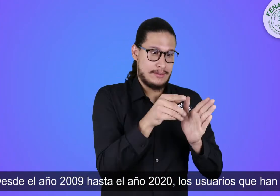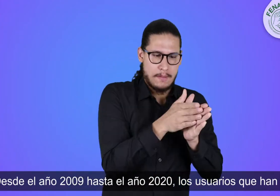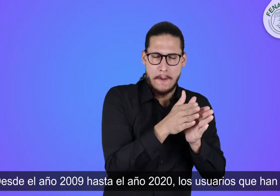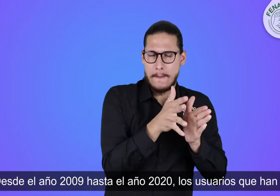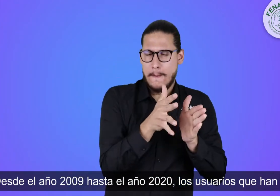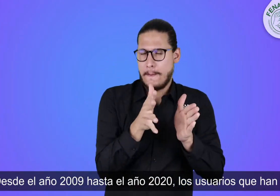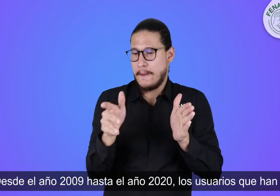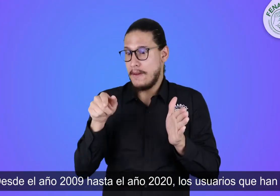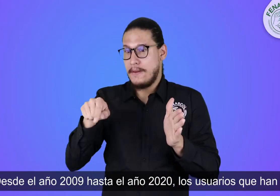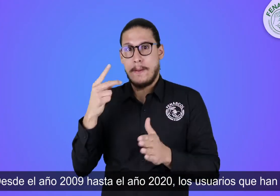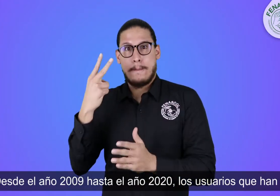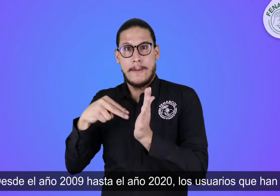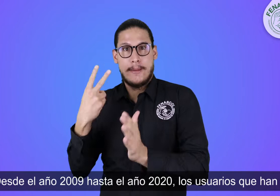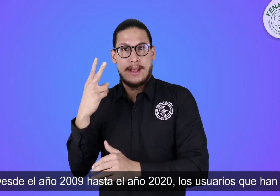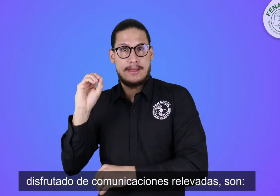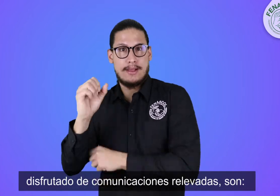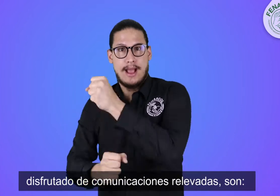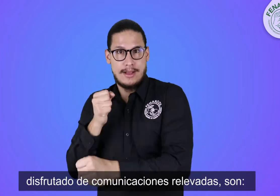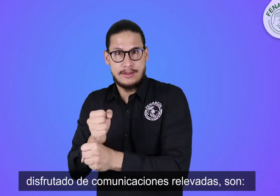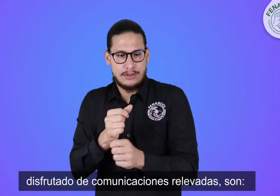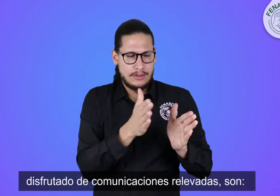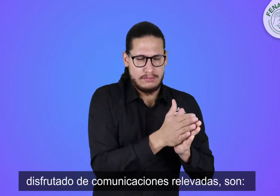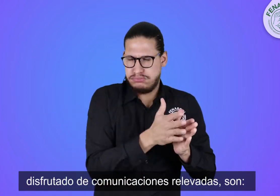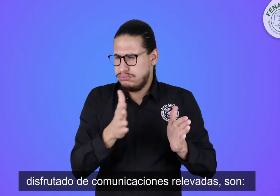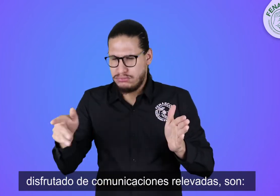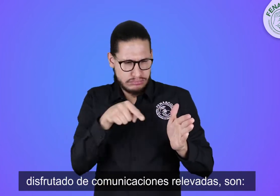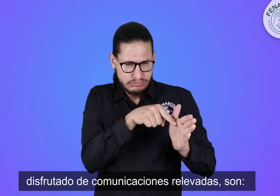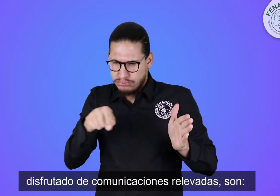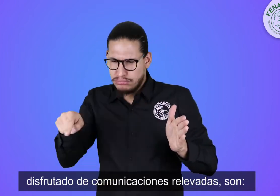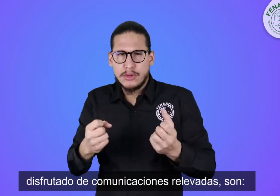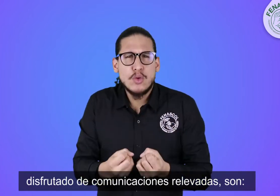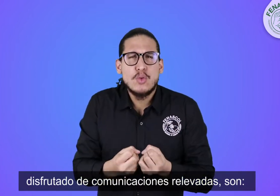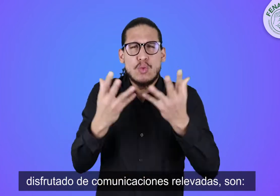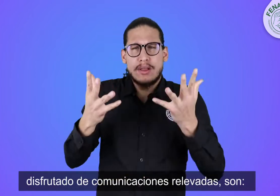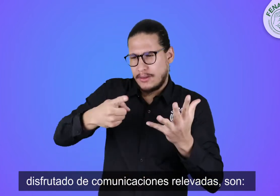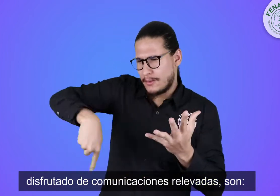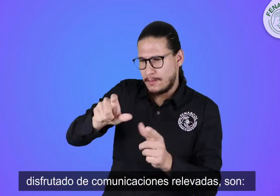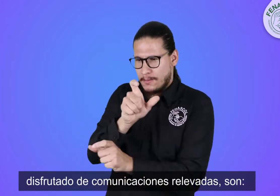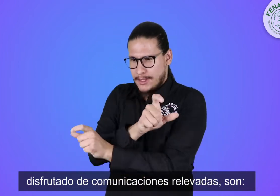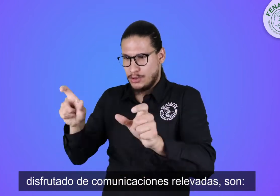hasta el año 2020, los usuarios que han disfrutado de comunicaciones relevadas son